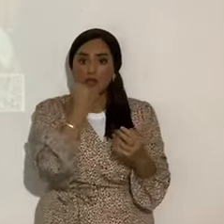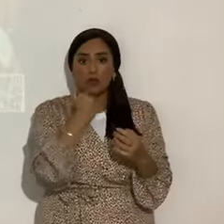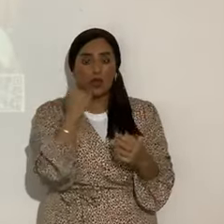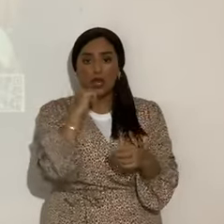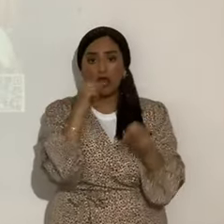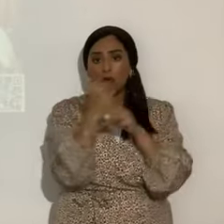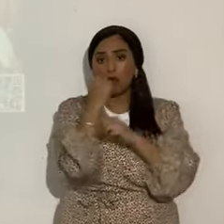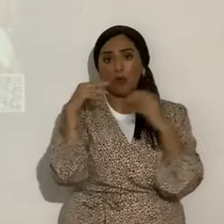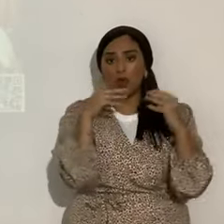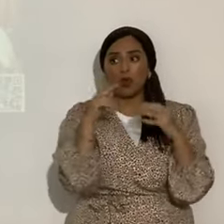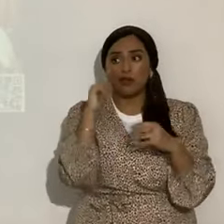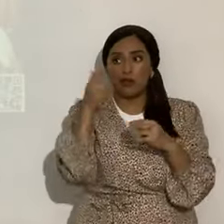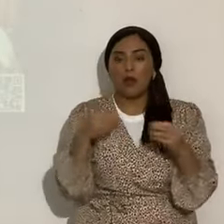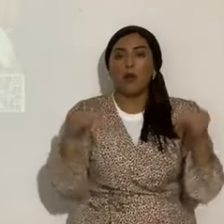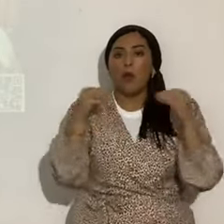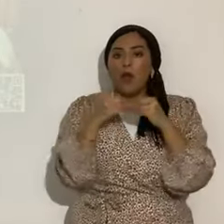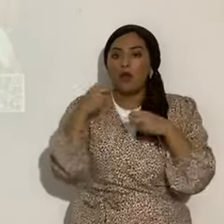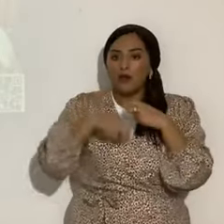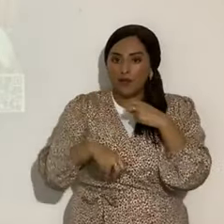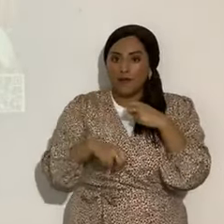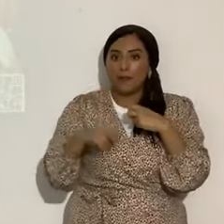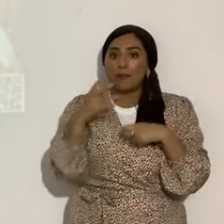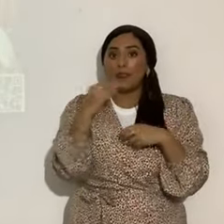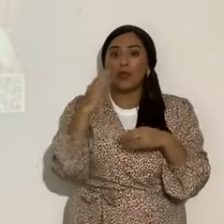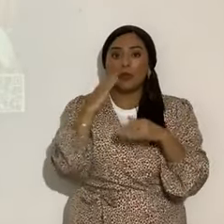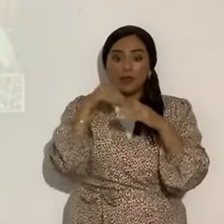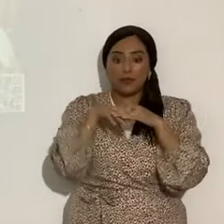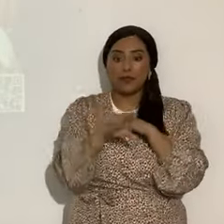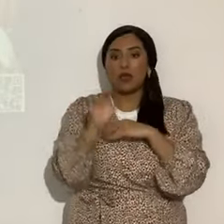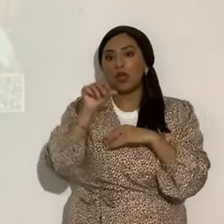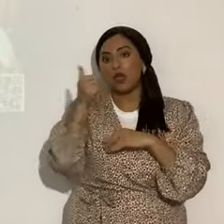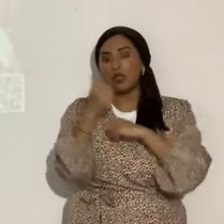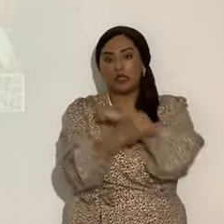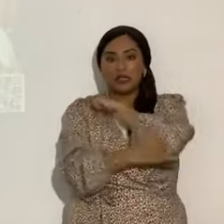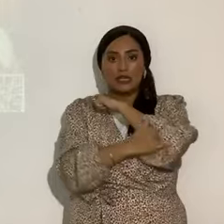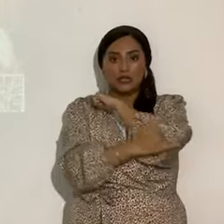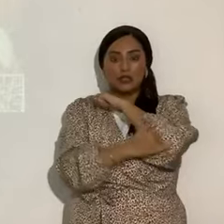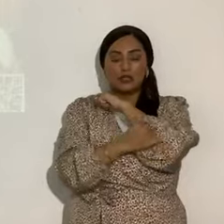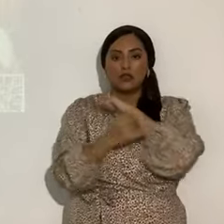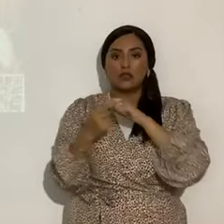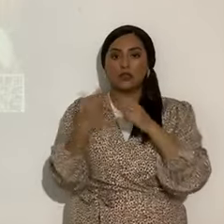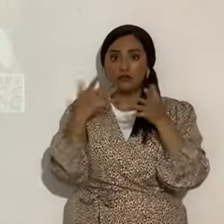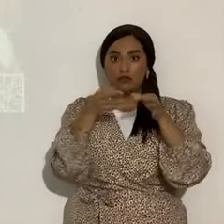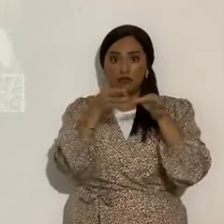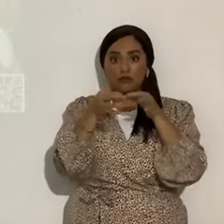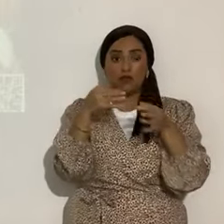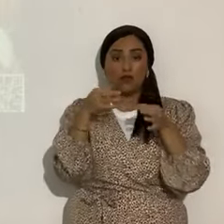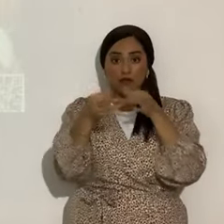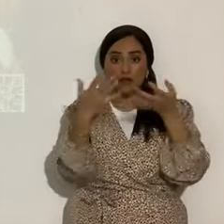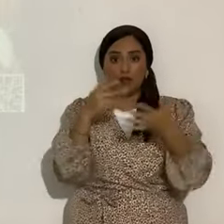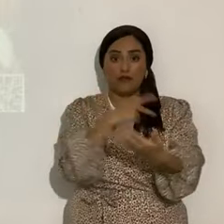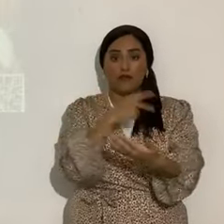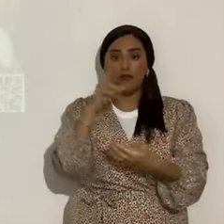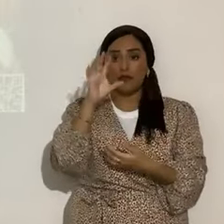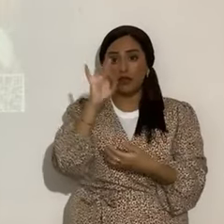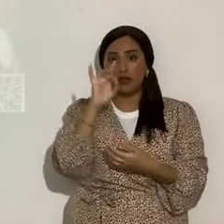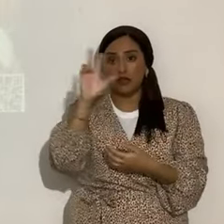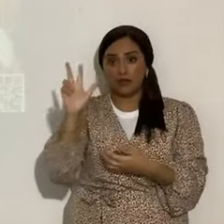complicar. Y van a entrar otras naciones árabes. Ya lo he ministrado en Salmo 83. Pero quiero llevarlos así rápido a